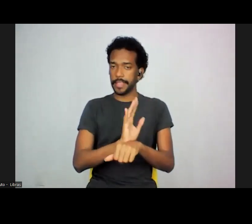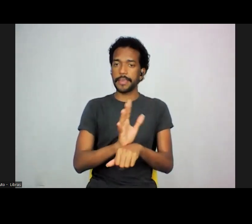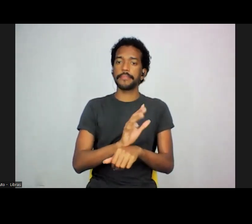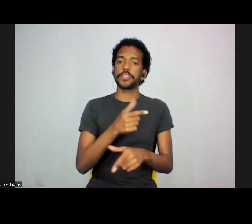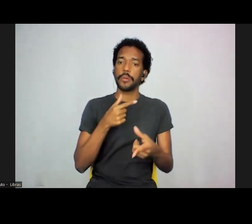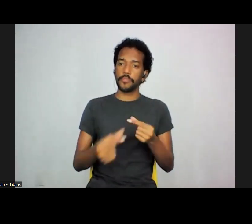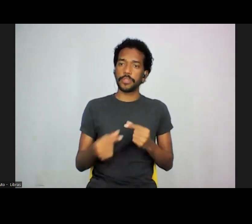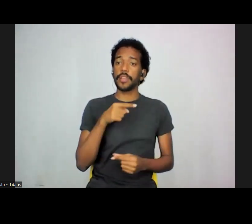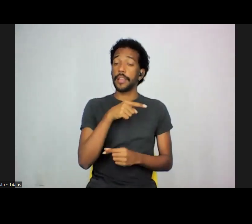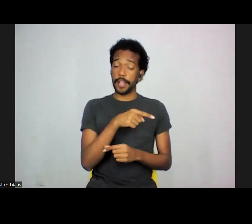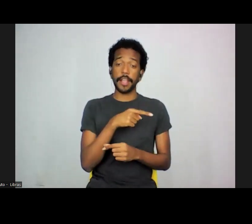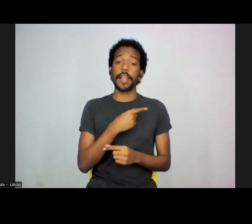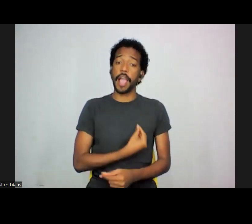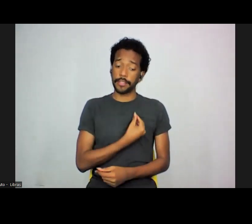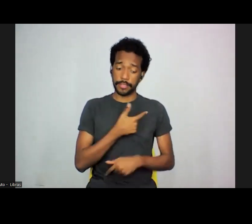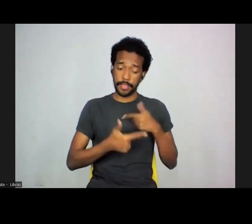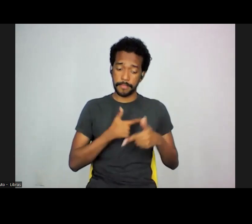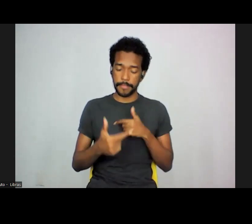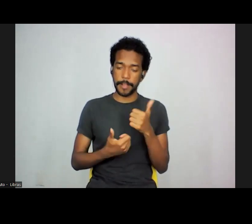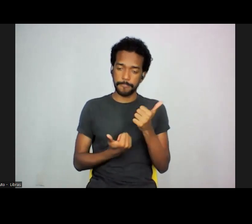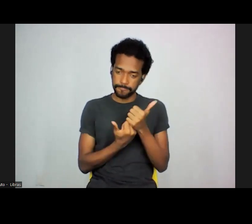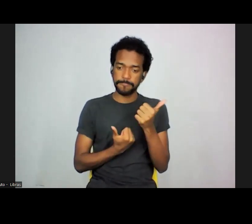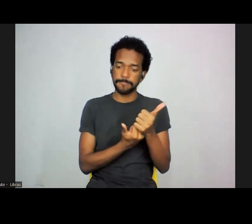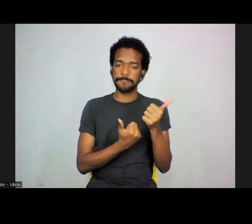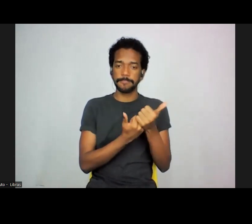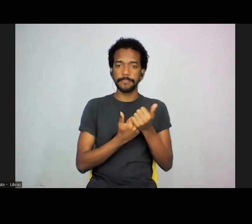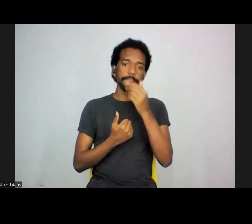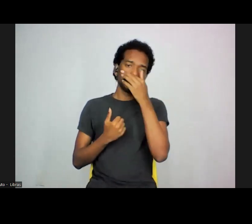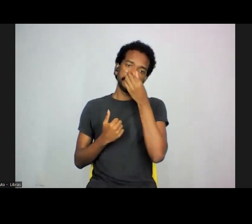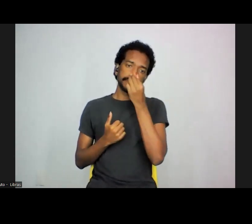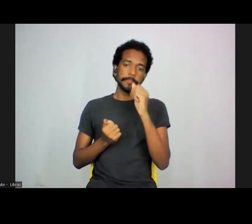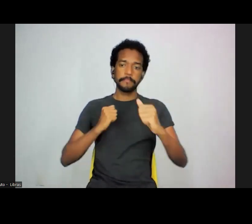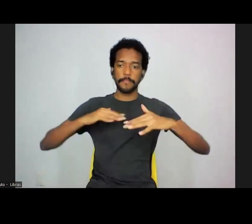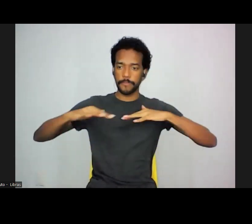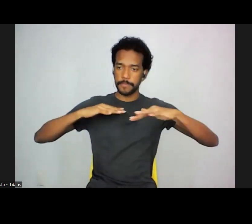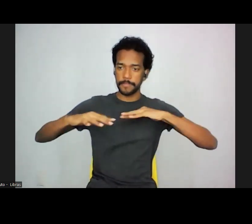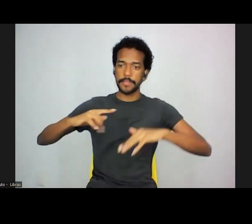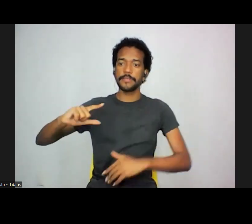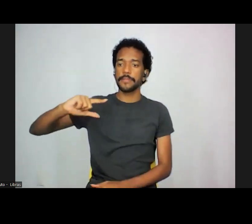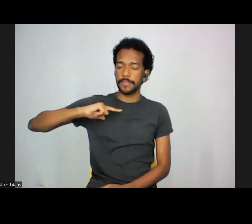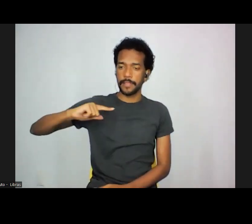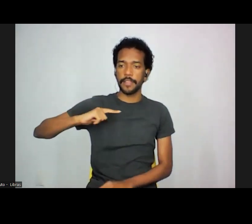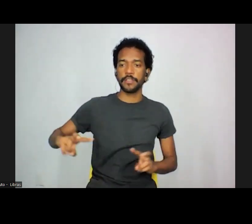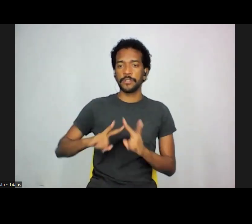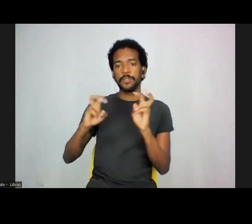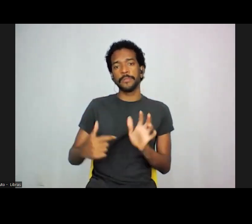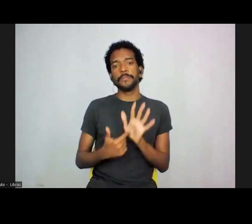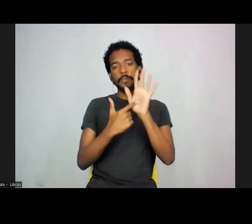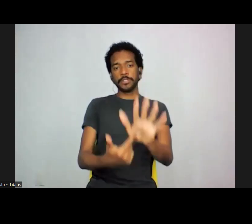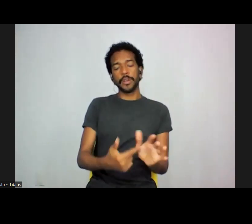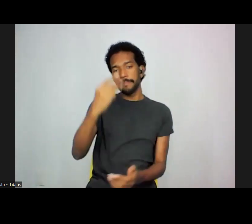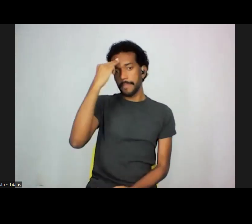muito, apoiando, né, esses movimentos, pra trazer uma, trazer a memória negra do bairro,